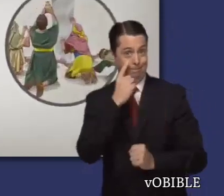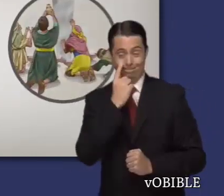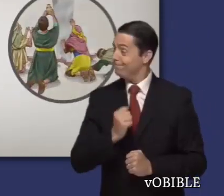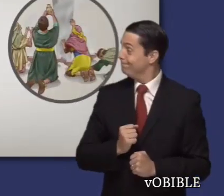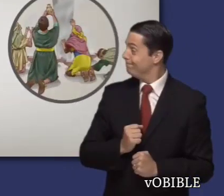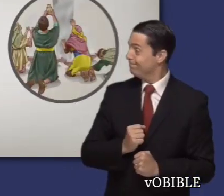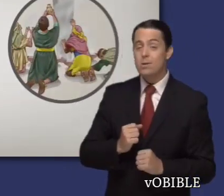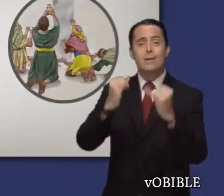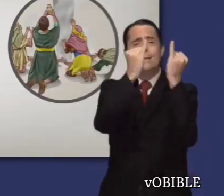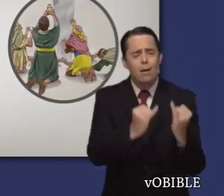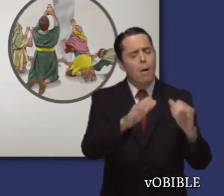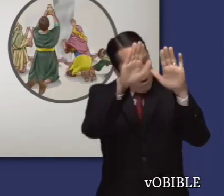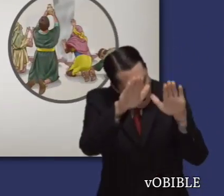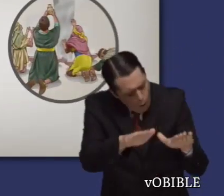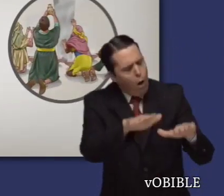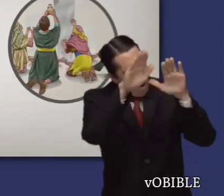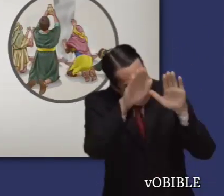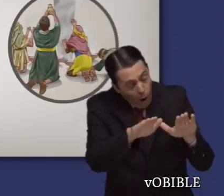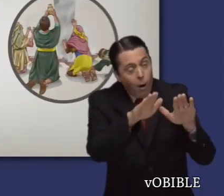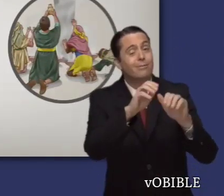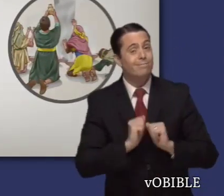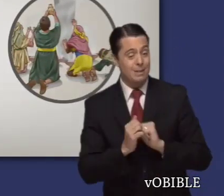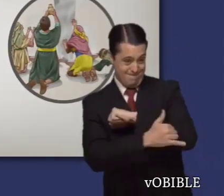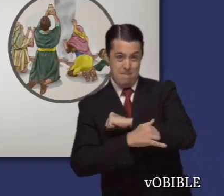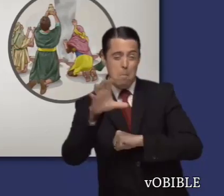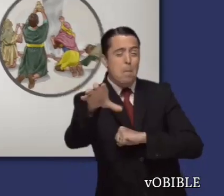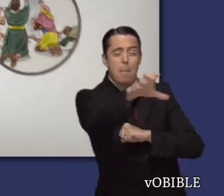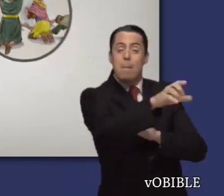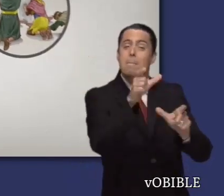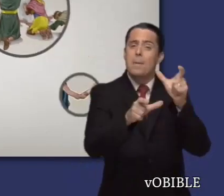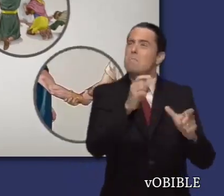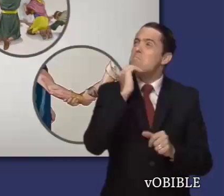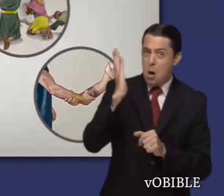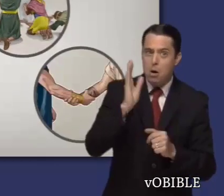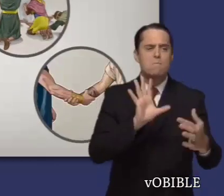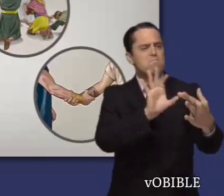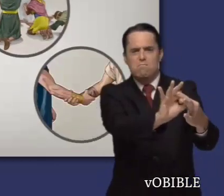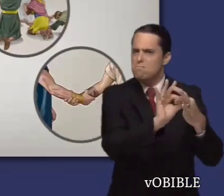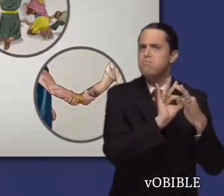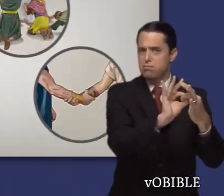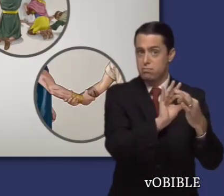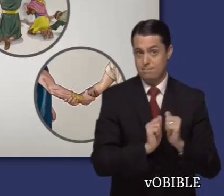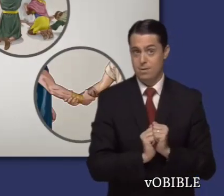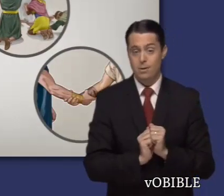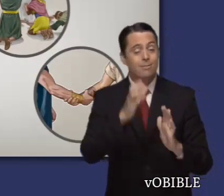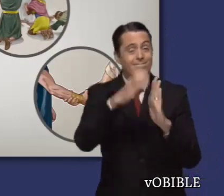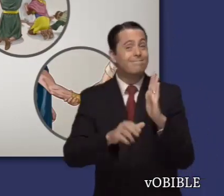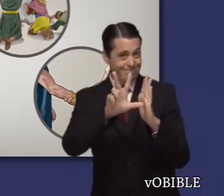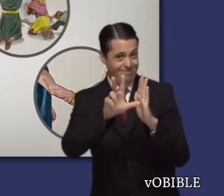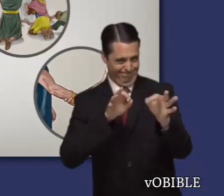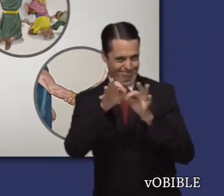la traición que cometió Israel contra Jehová al adorar a dioses falsos y formar alianzas políticas con naciones paganas.